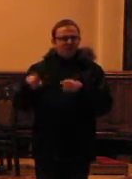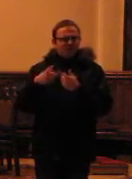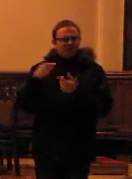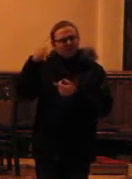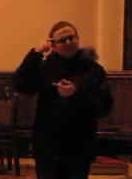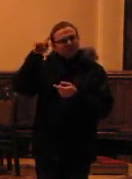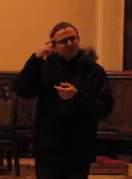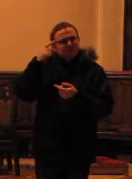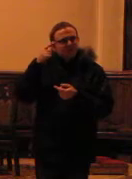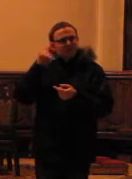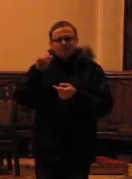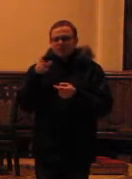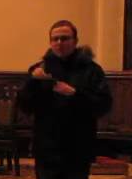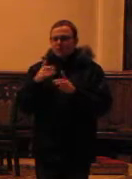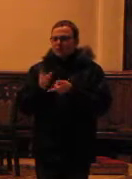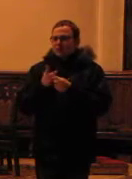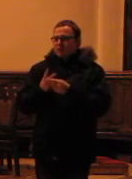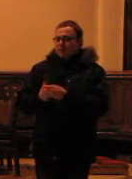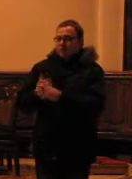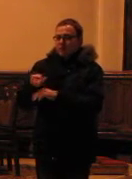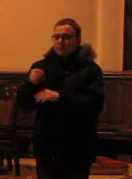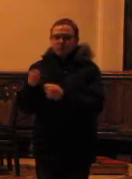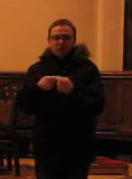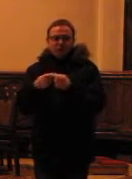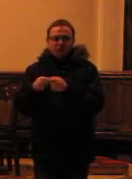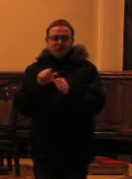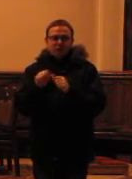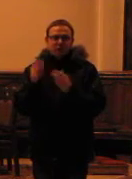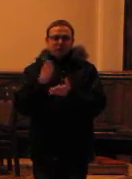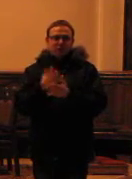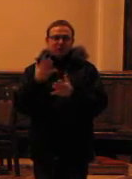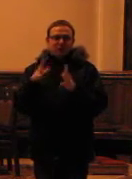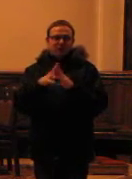Daliśmy szybko, aby znowu dotrafili, nie jesteśmy w dniu 10 lat.